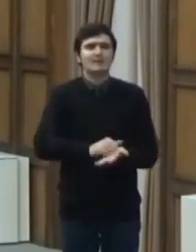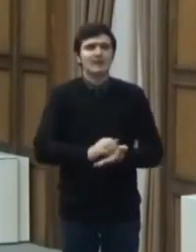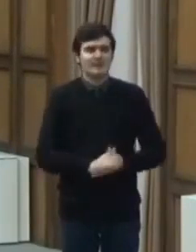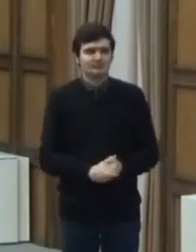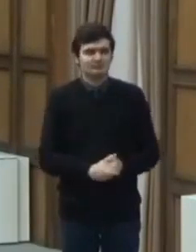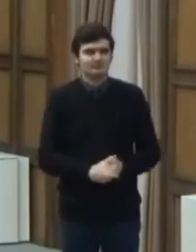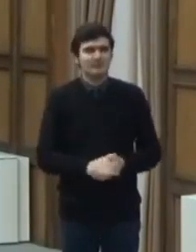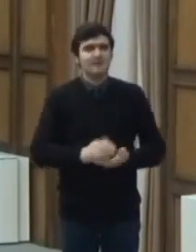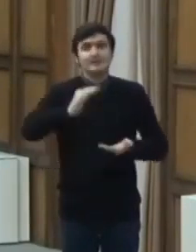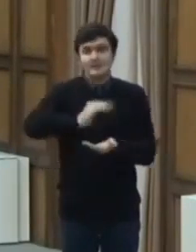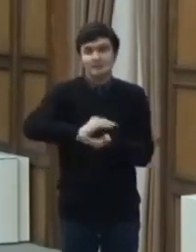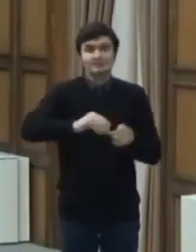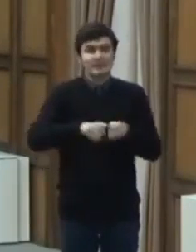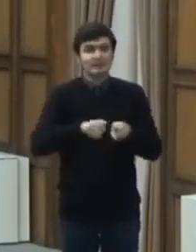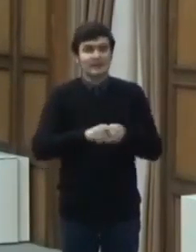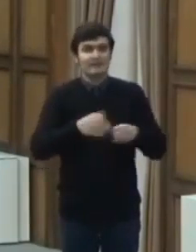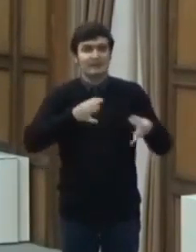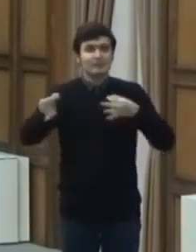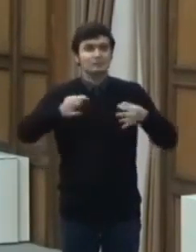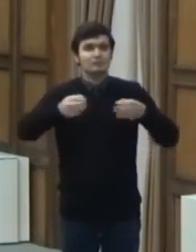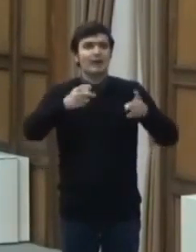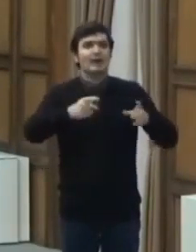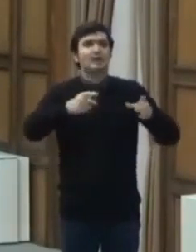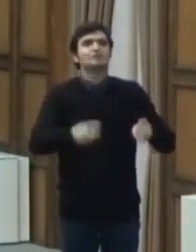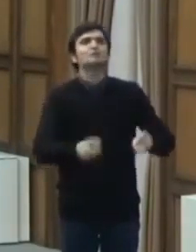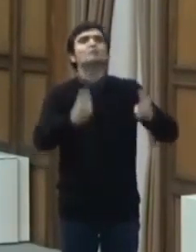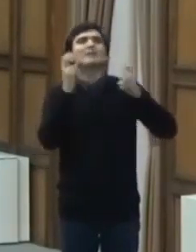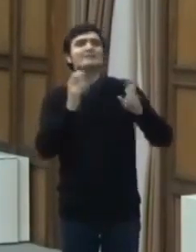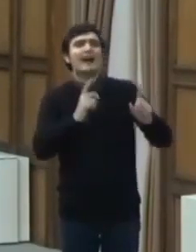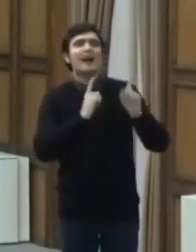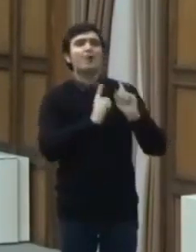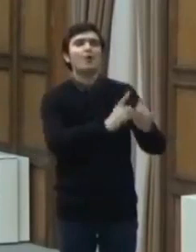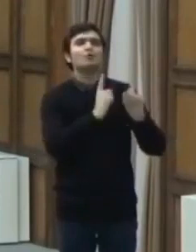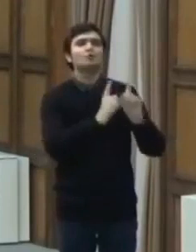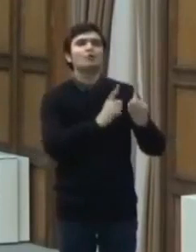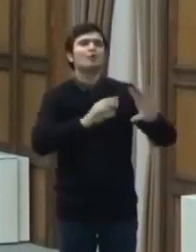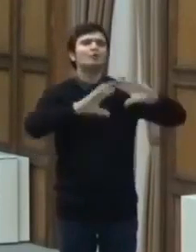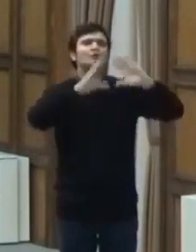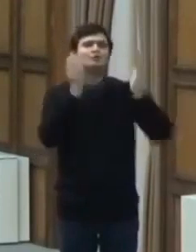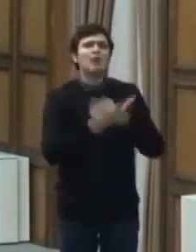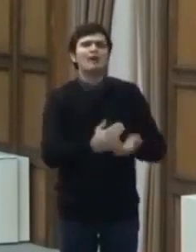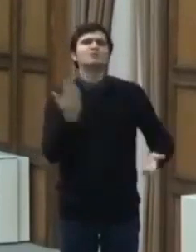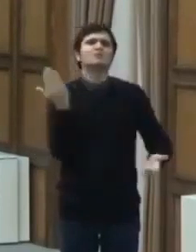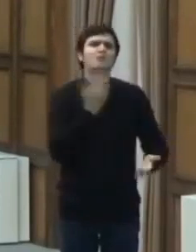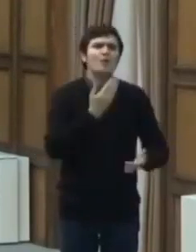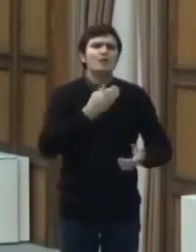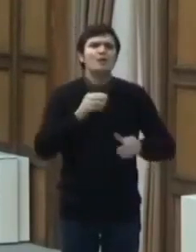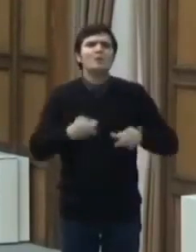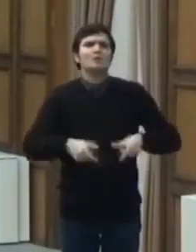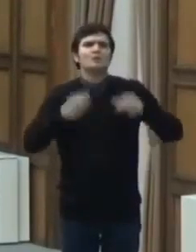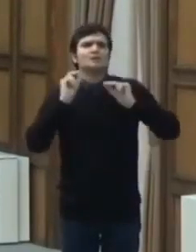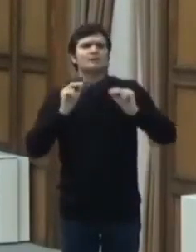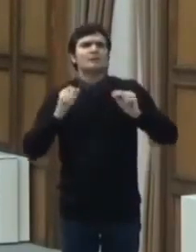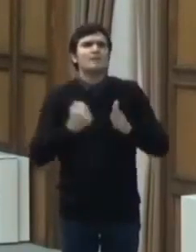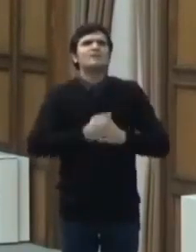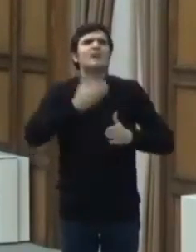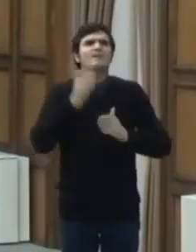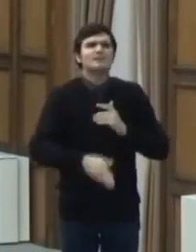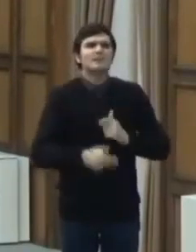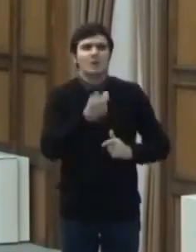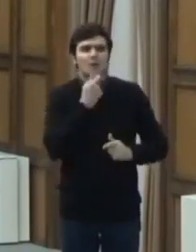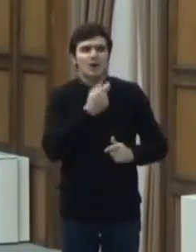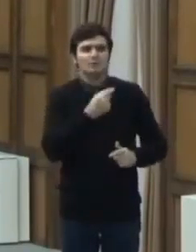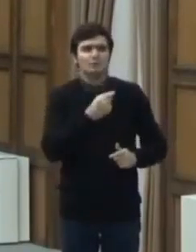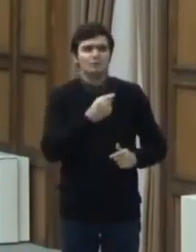Se menține, bineînțeles, măsura suspendării cursurilor din toate unitățile și instituțiile de învățământ până la finalul anului școlar-universitar